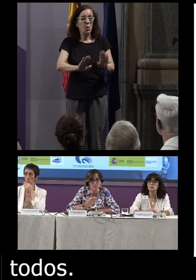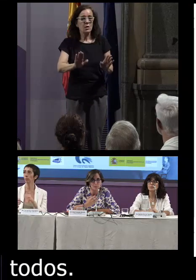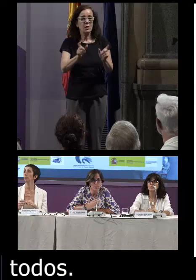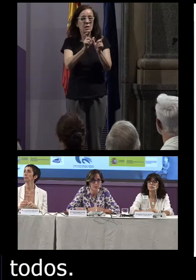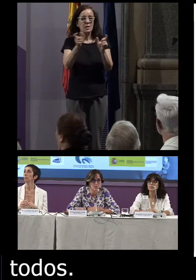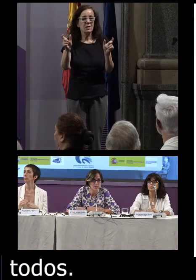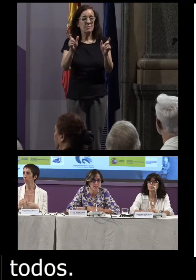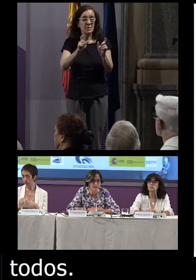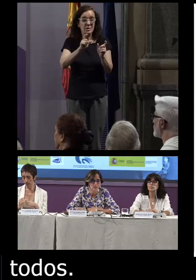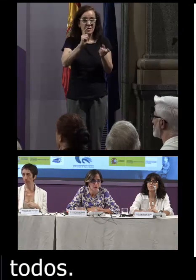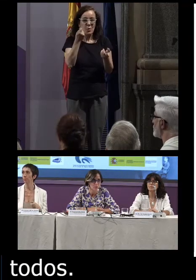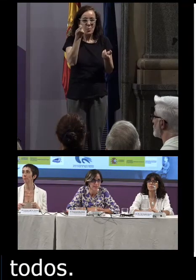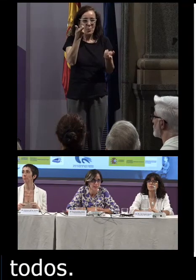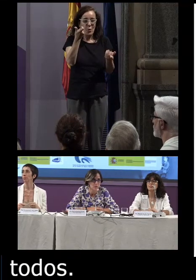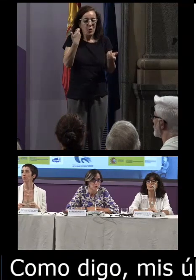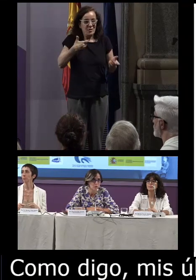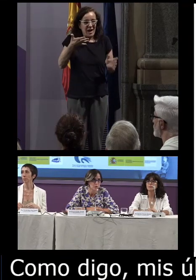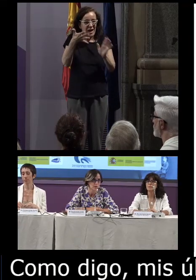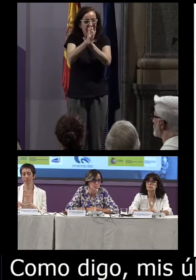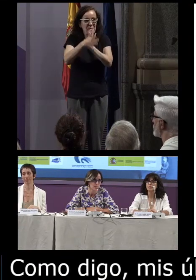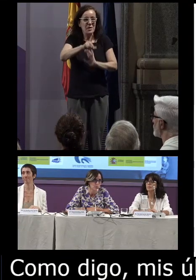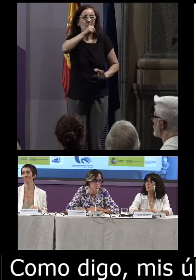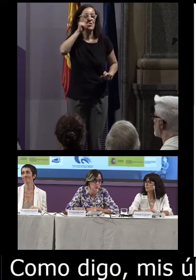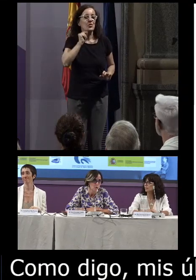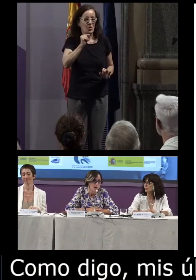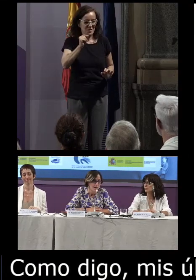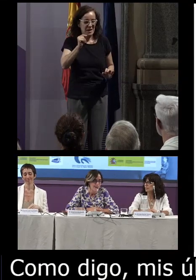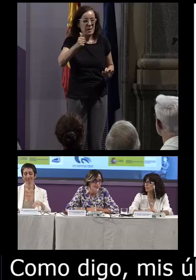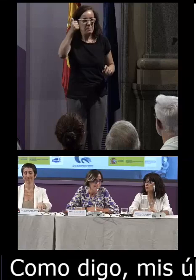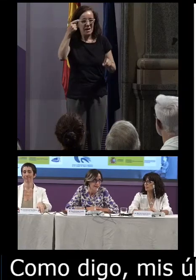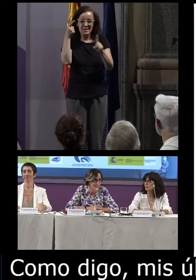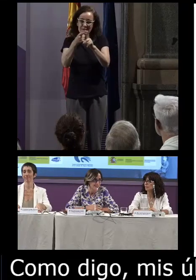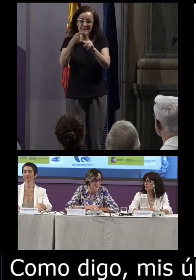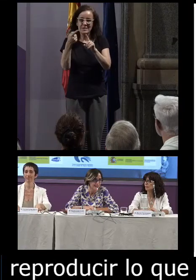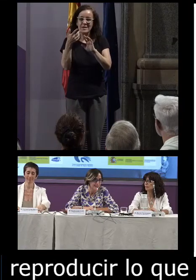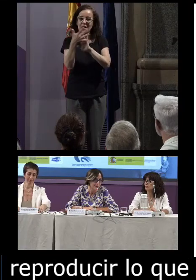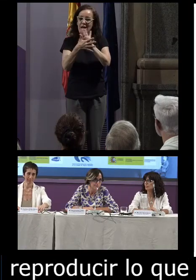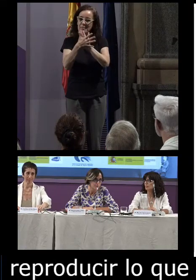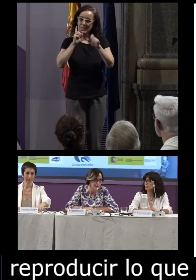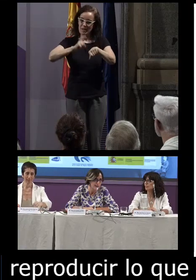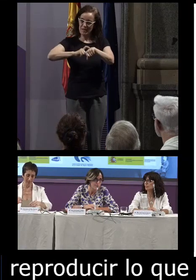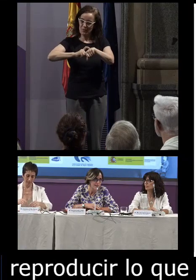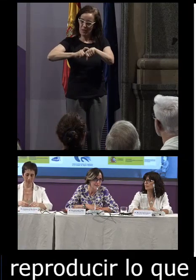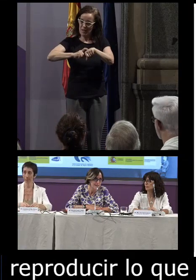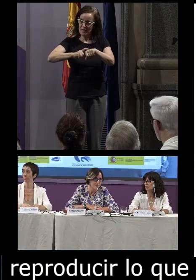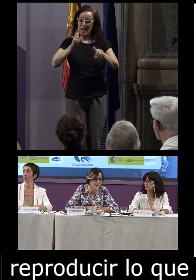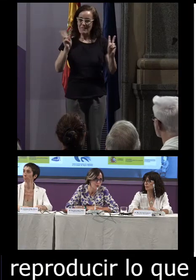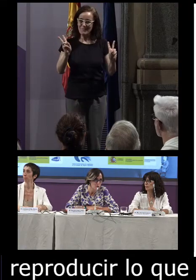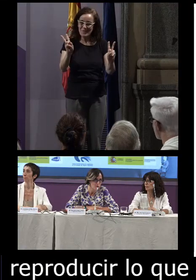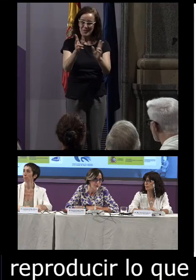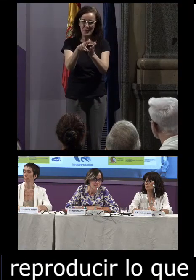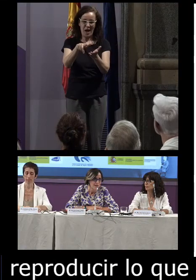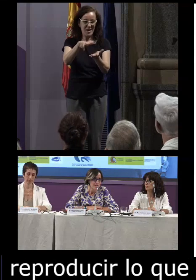poco reproducir lo que lo que ha comentado Concha sobre todo hablar de ese carácter vivo de la lengua de ese